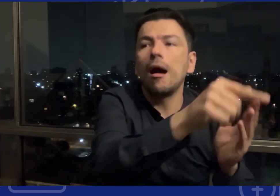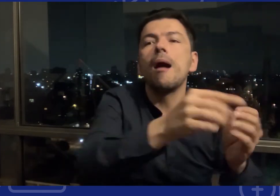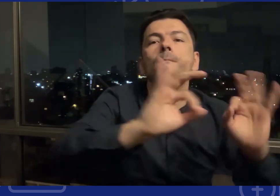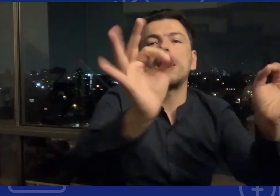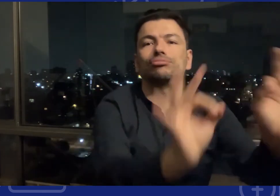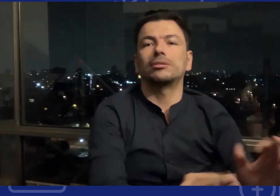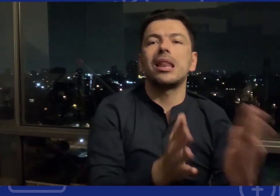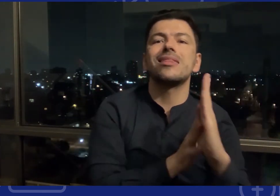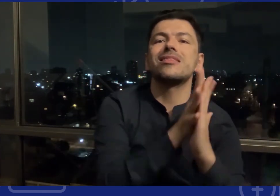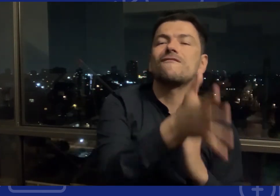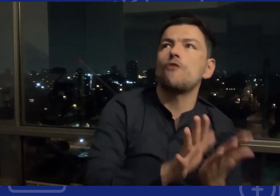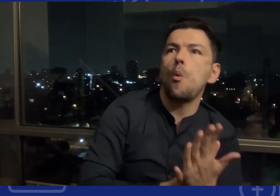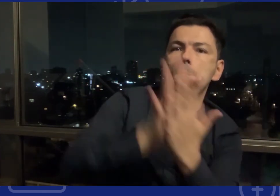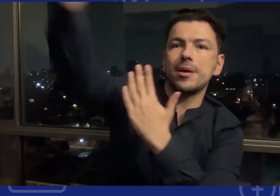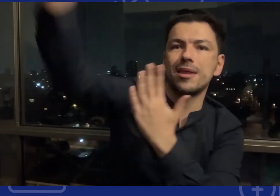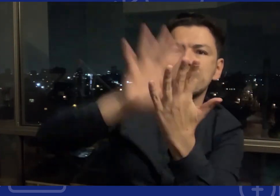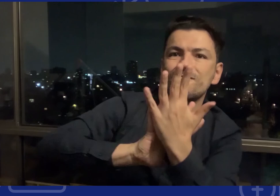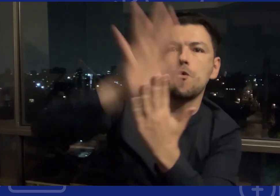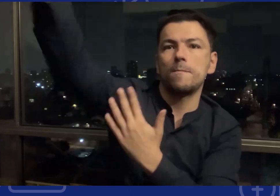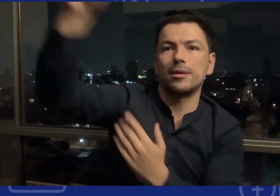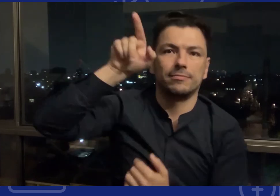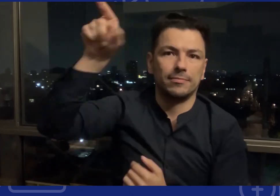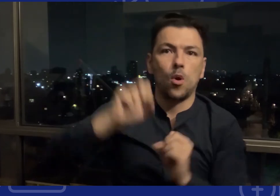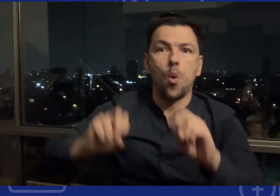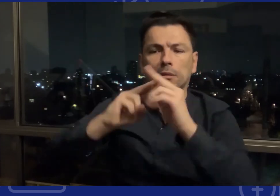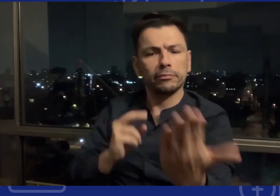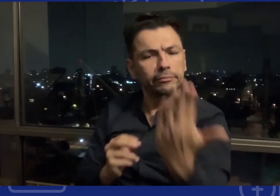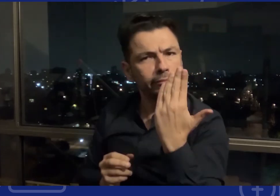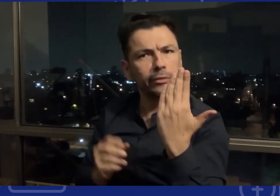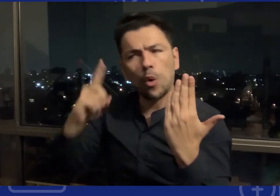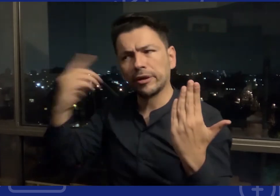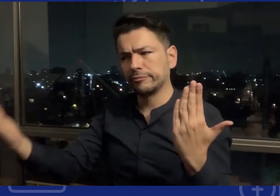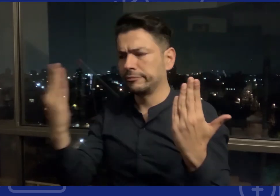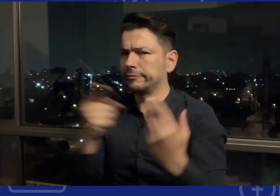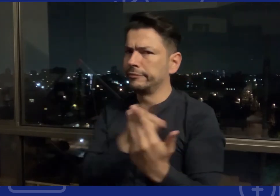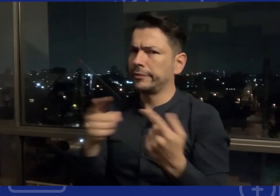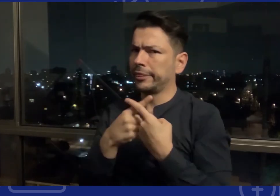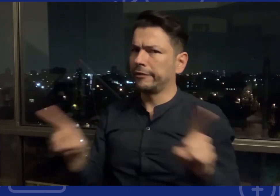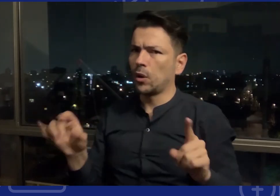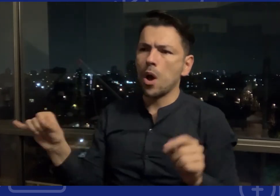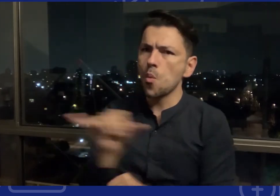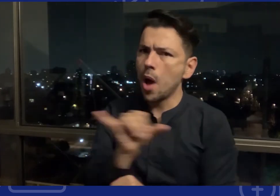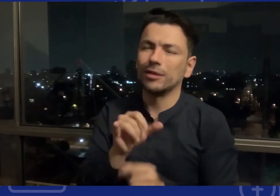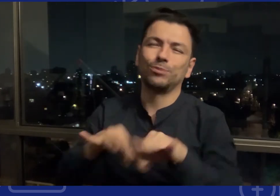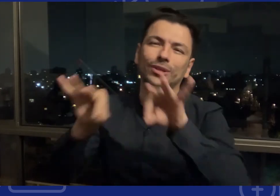en el país y toda esta información se recolecta para dar un informe alternativo a Naciones Unidas